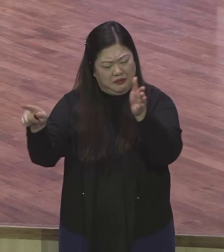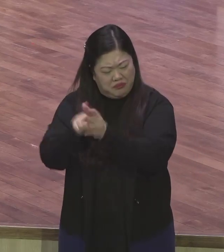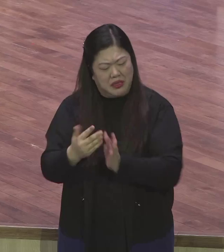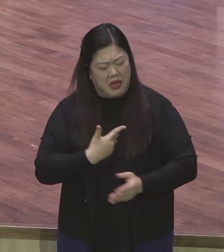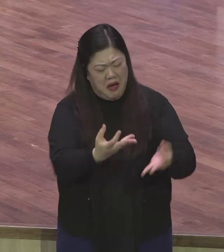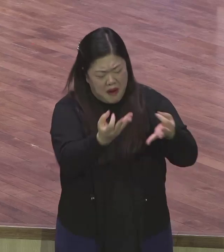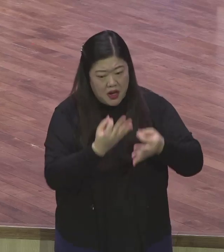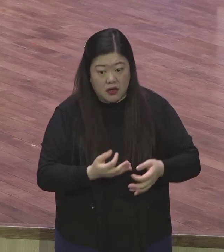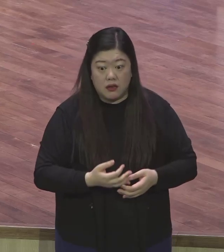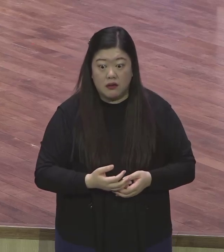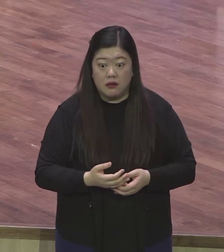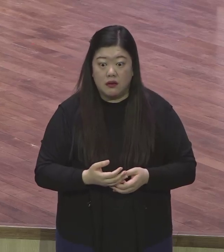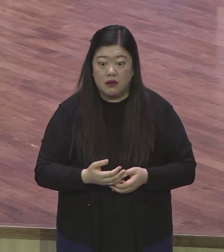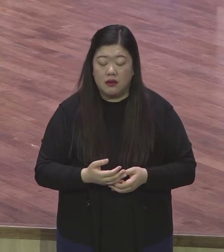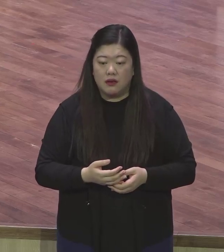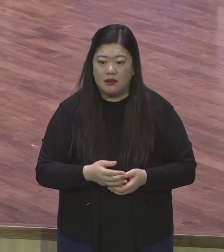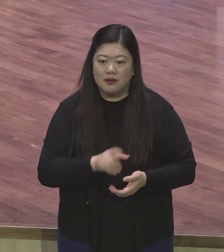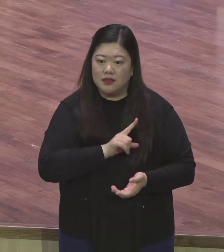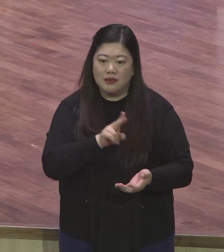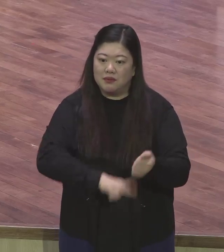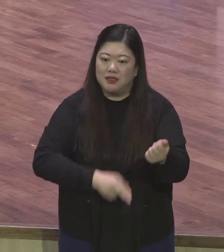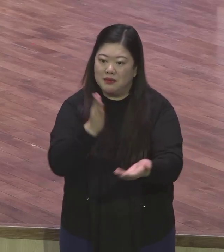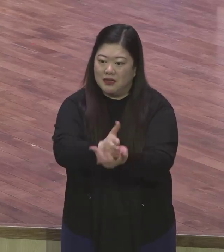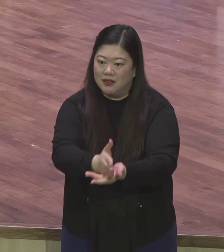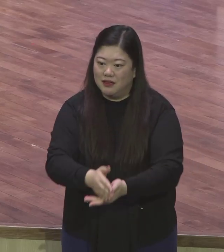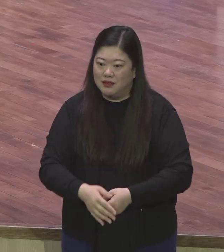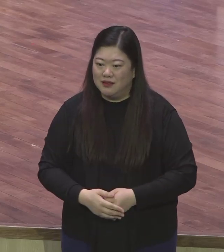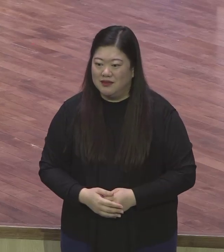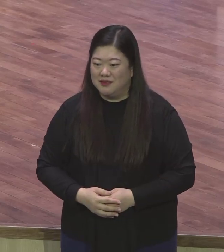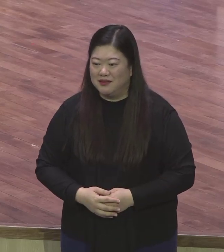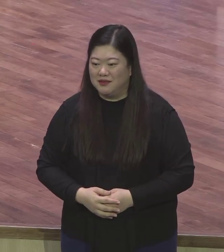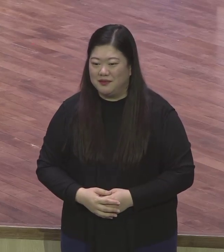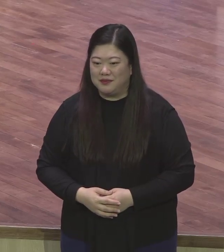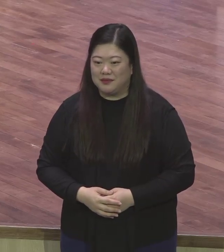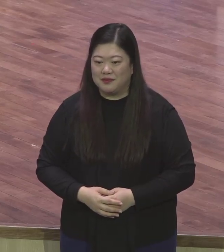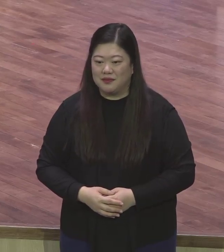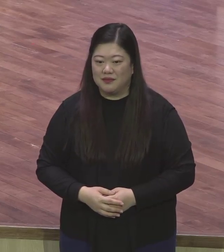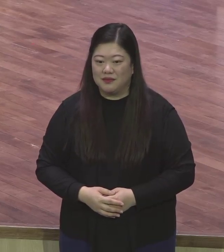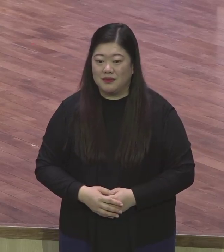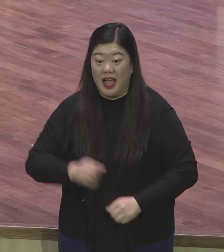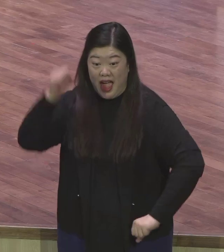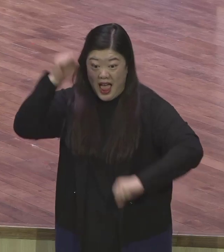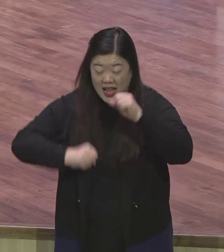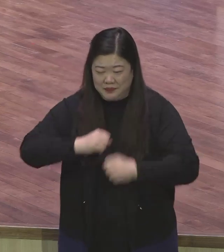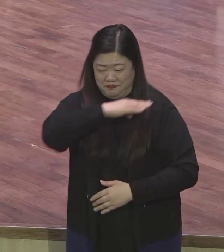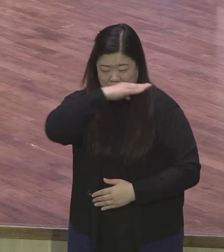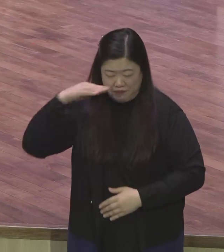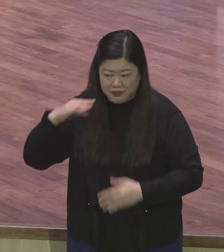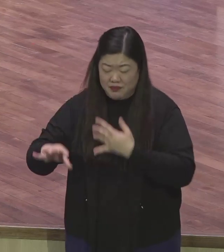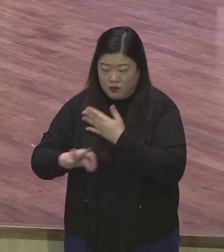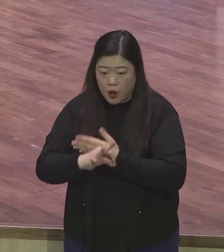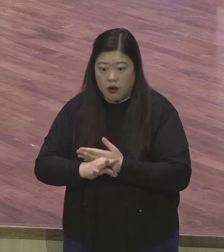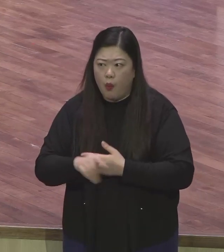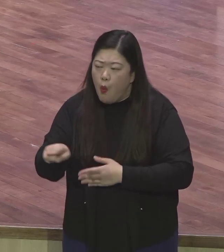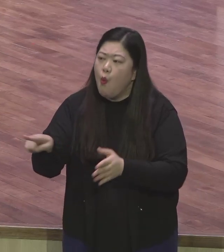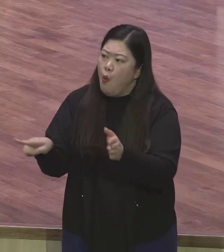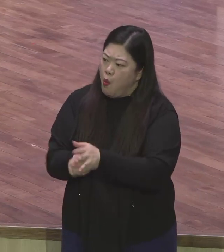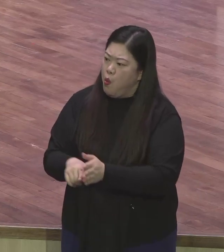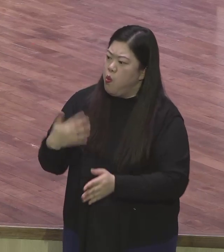하도 안 믿어주니까 믿어 달라고 그러지 그 자체가 틀린 거예요 누가 뭐라 그래도 신뢰가 되는 사람이 되어야 돼요